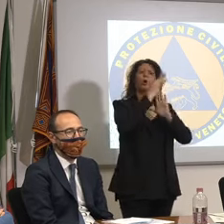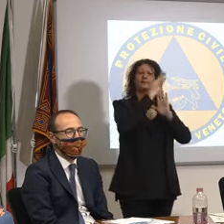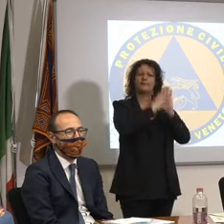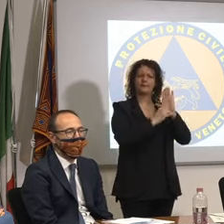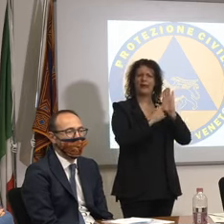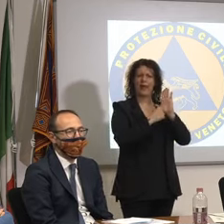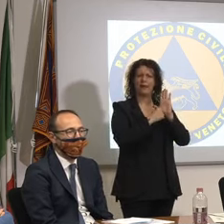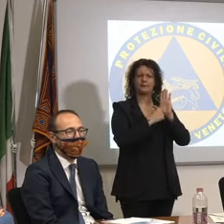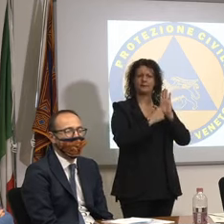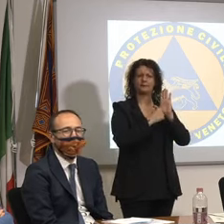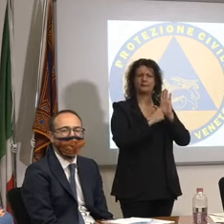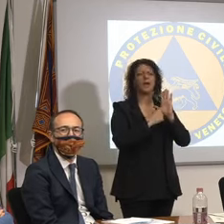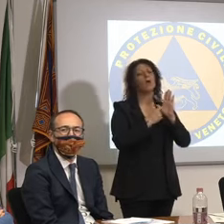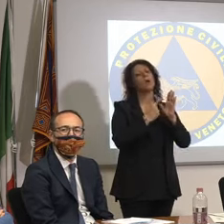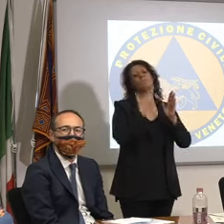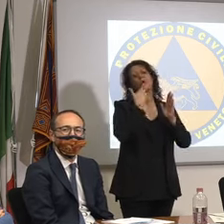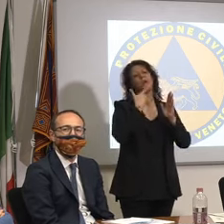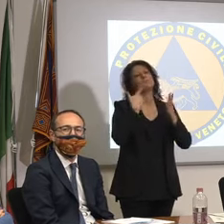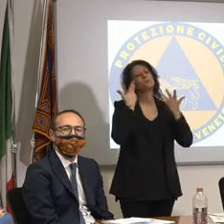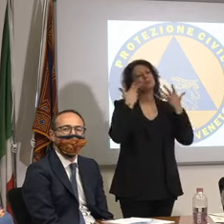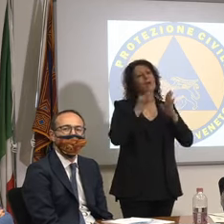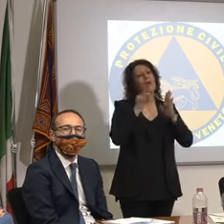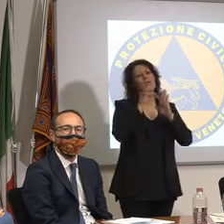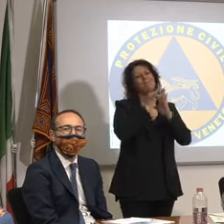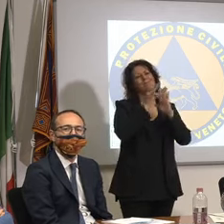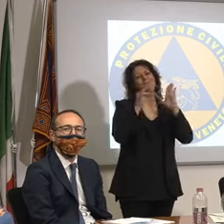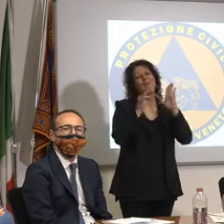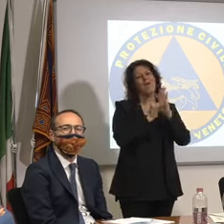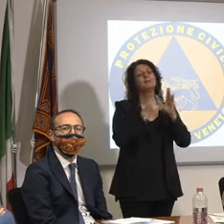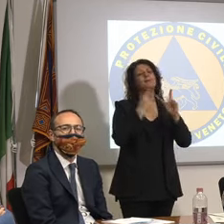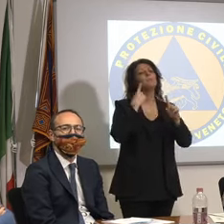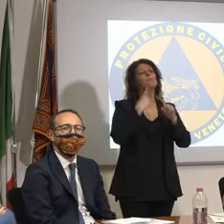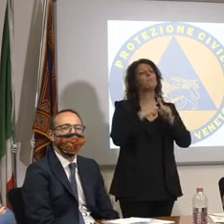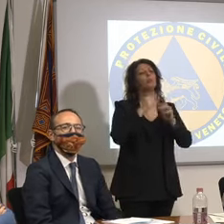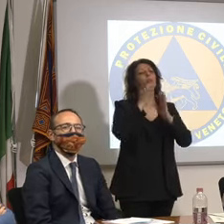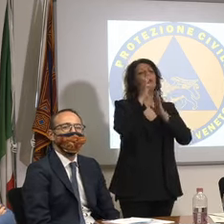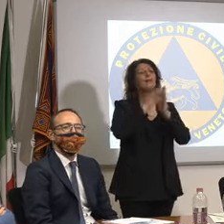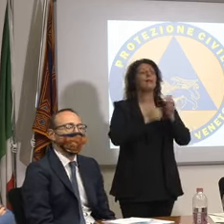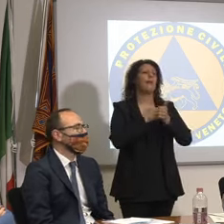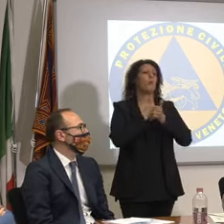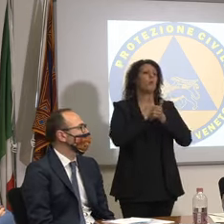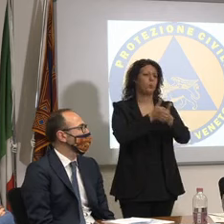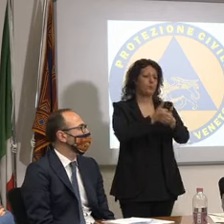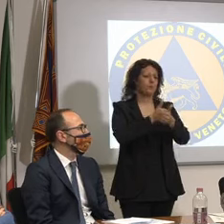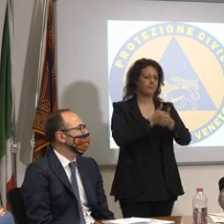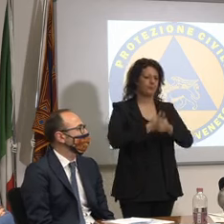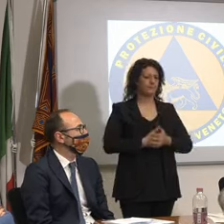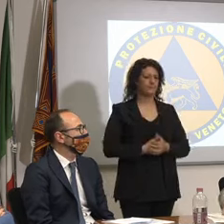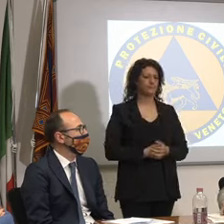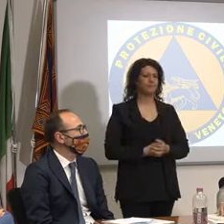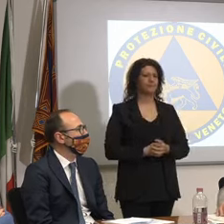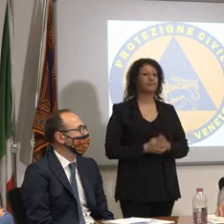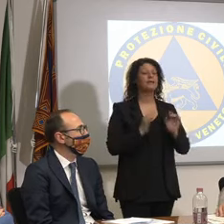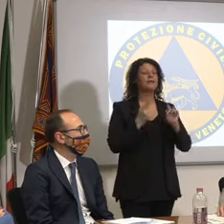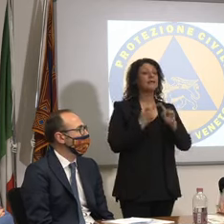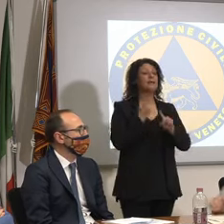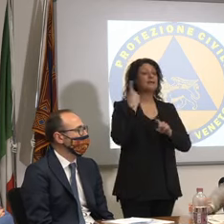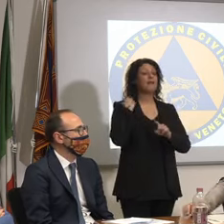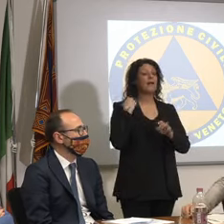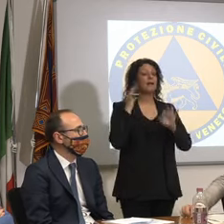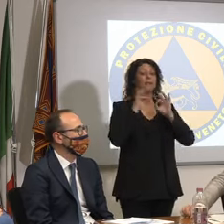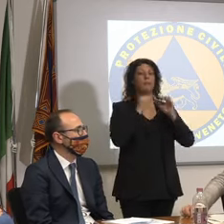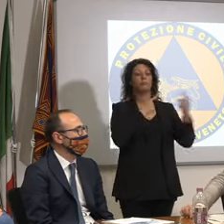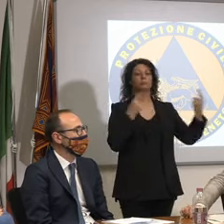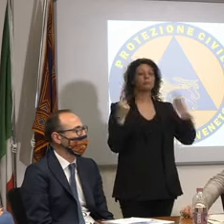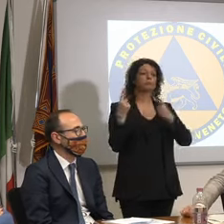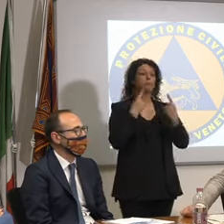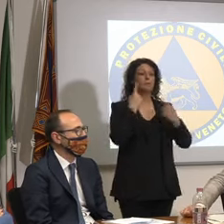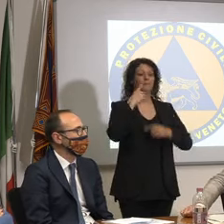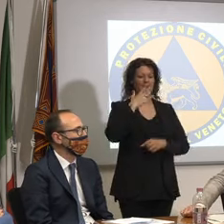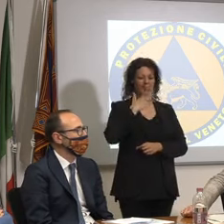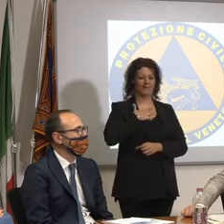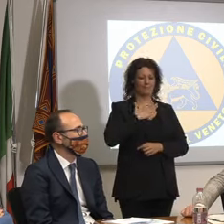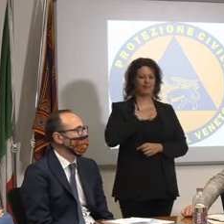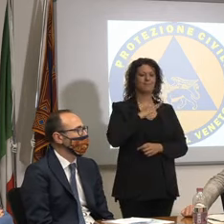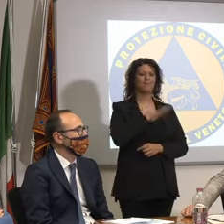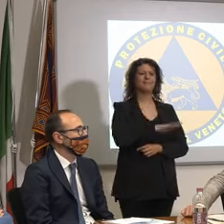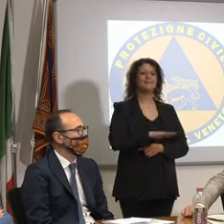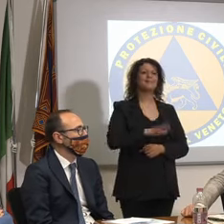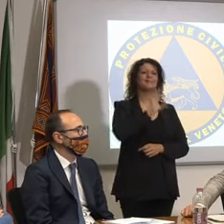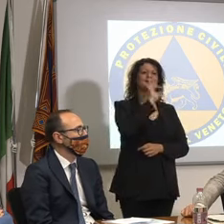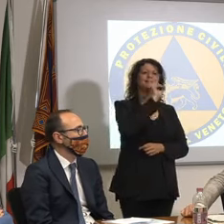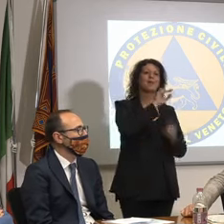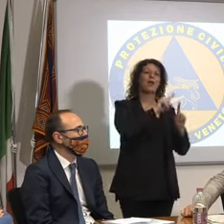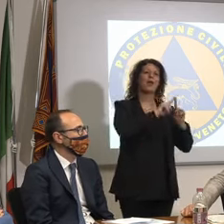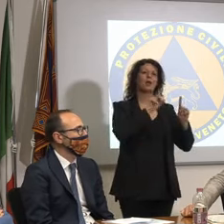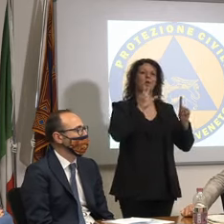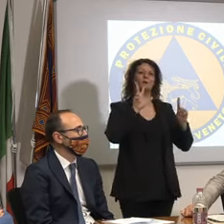avremo già le date e avremo già le linee guida ieri abbiamo discusso della 03 è stata adottata finalmente la linea